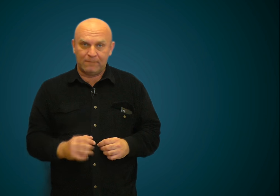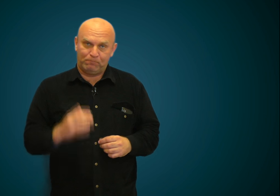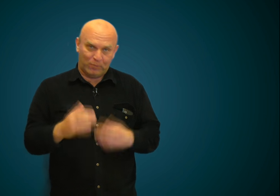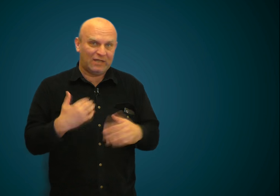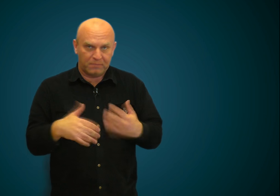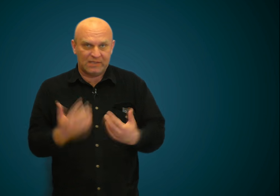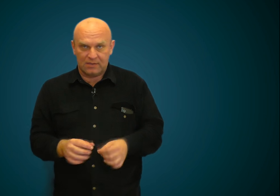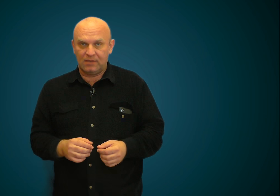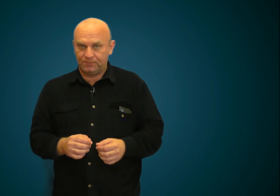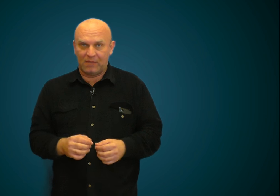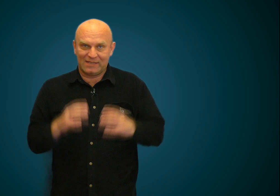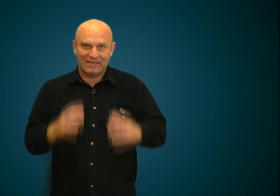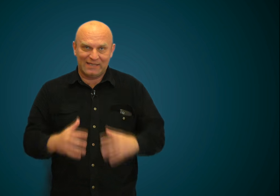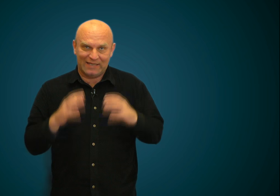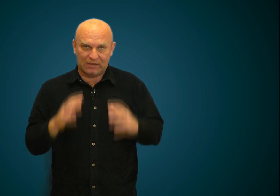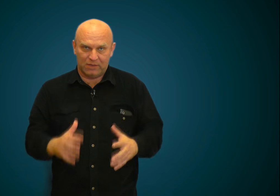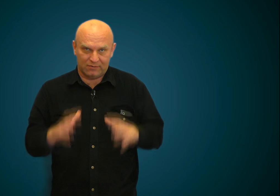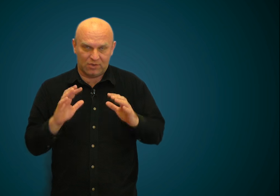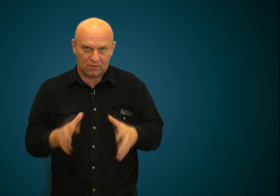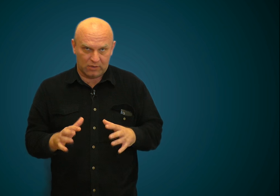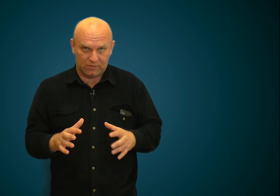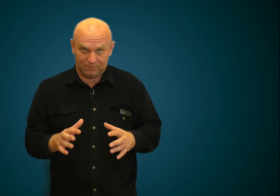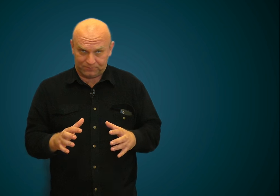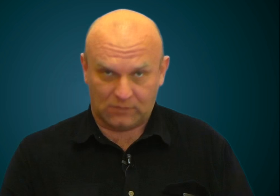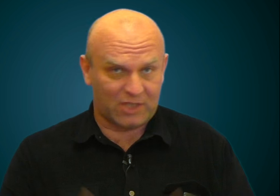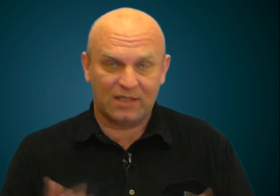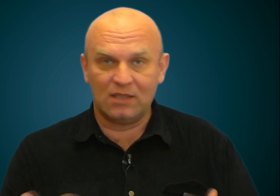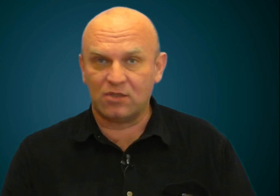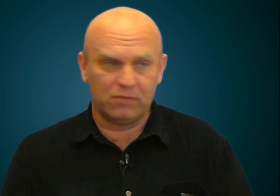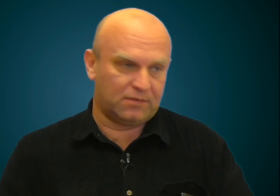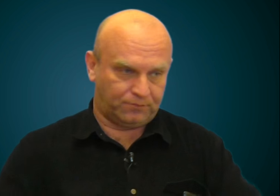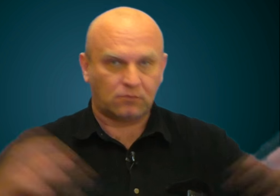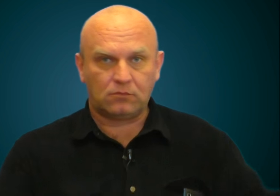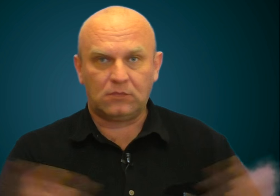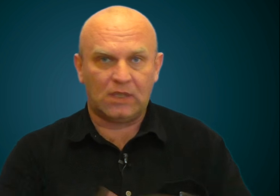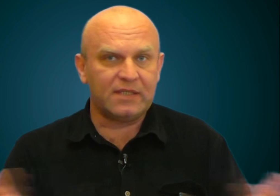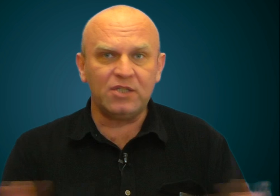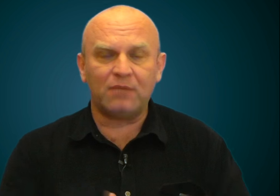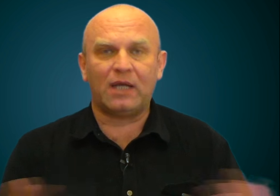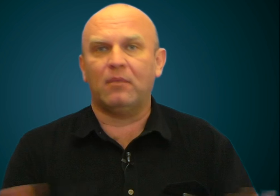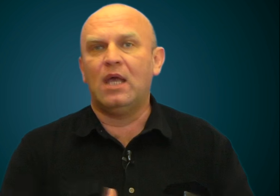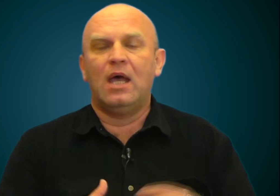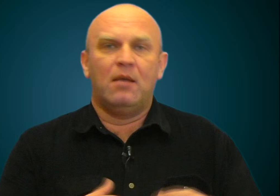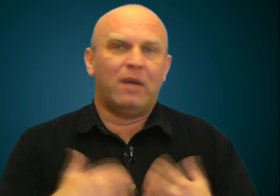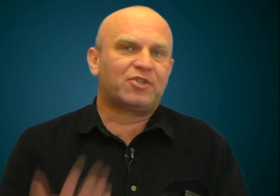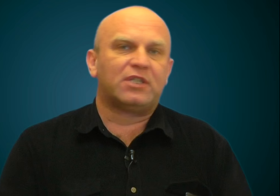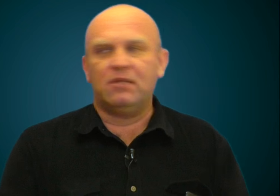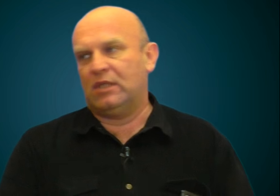при репетиции обязательно отрабатывать жестикуляцию. Жесты не должны быть слишком там большими,